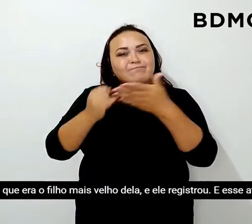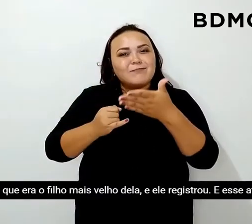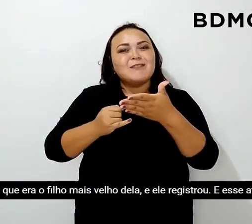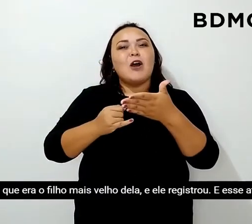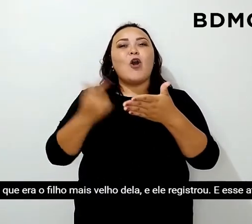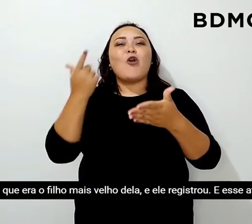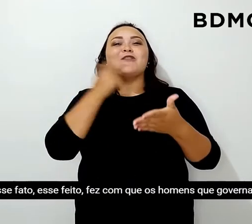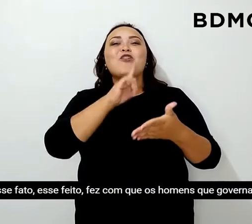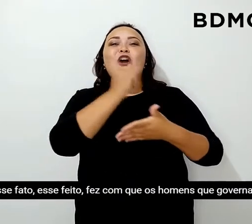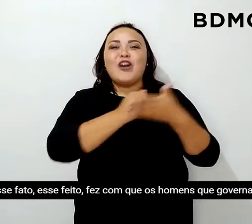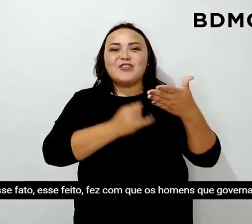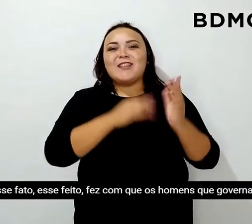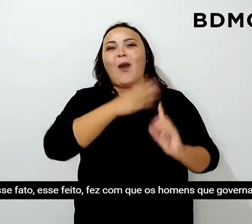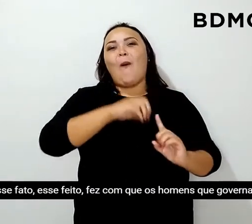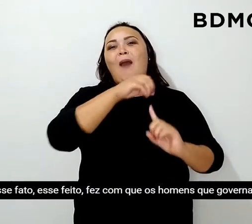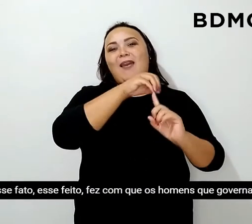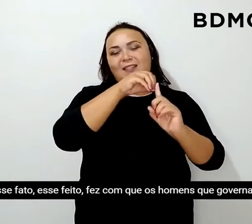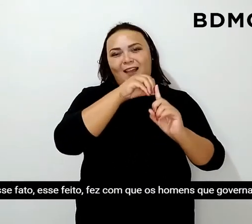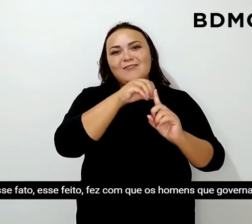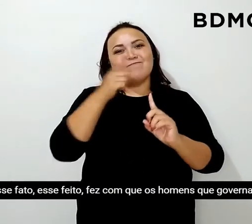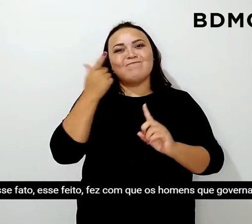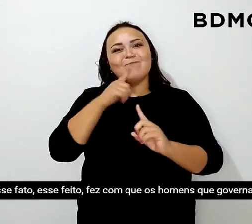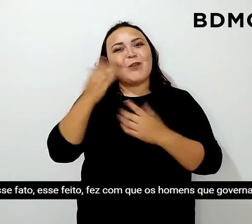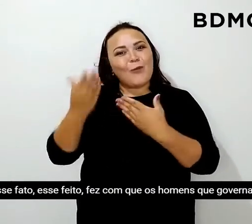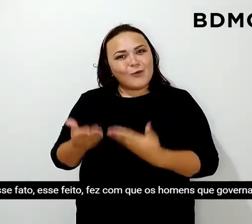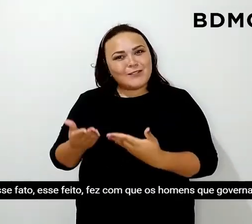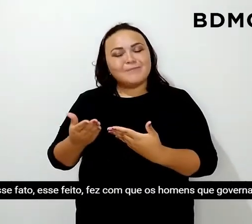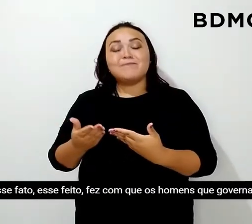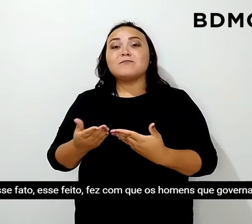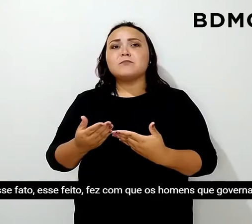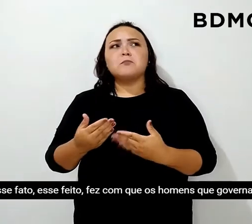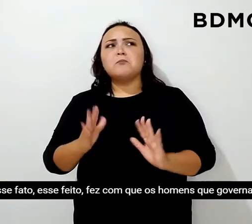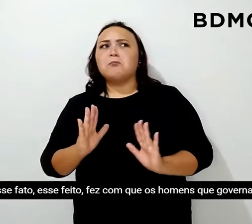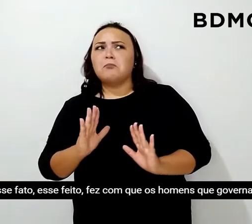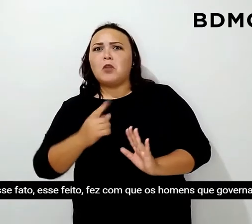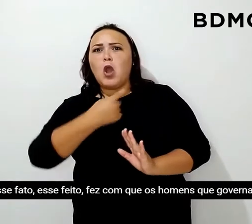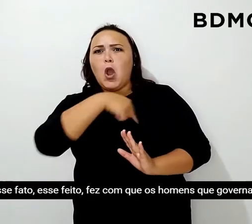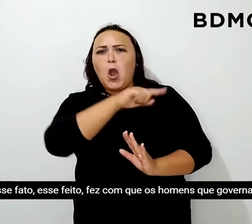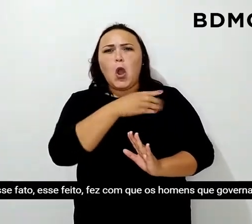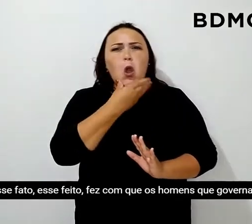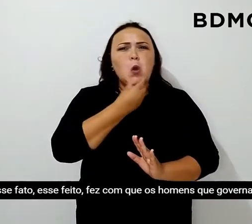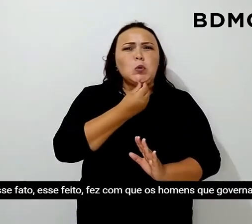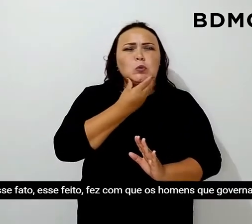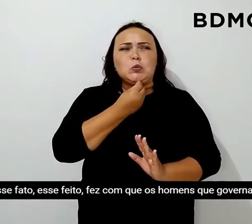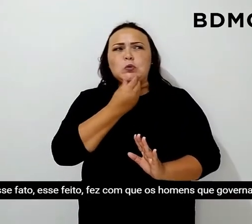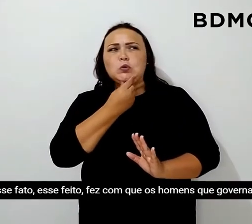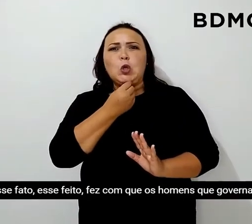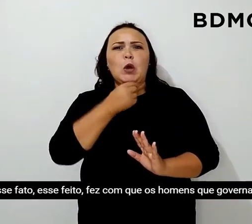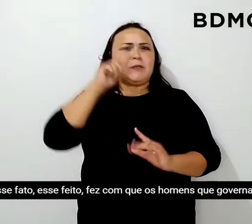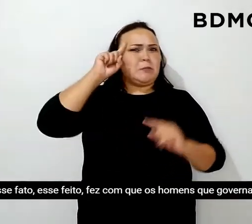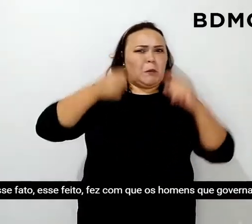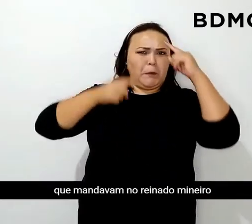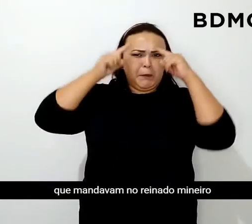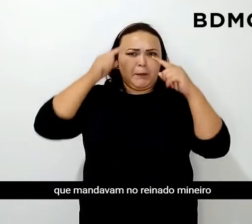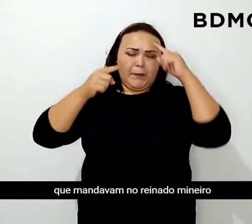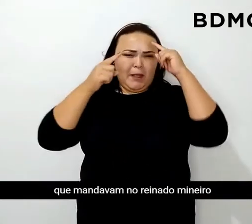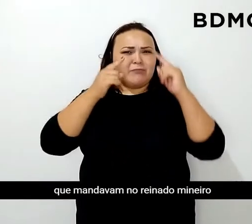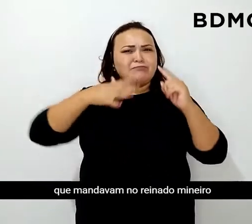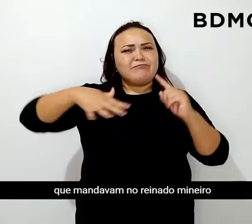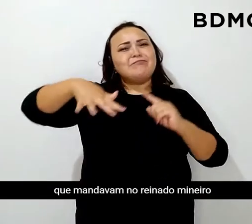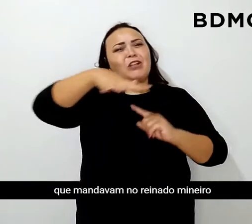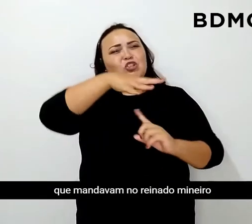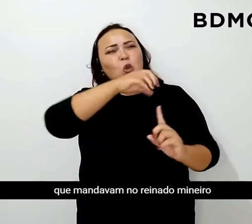ato, esse fato, esse feito, fez com que os homens que governavam, que